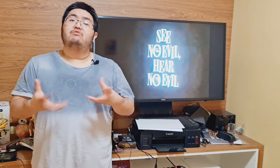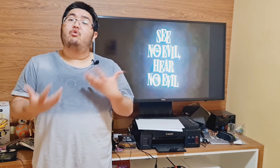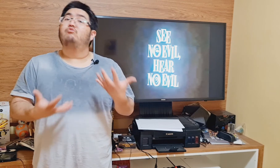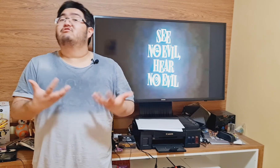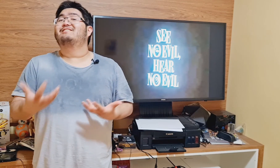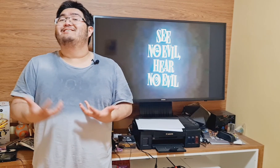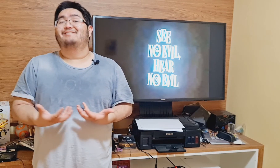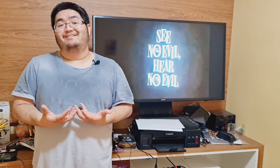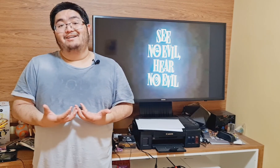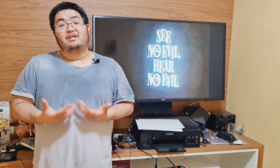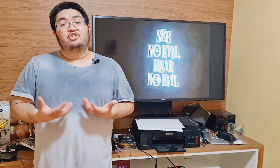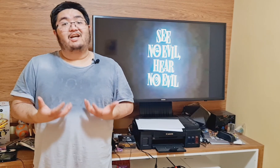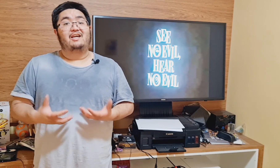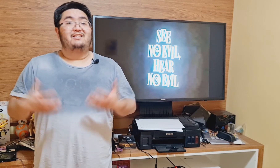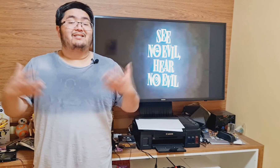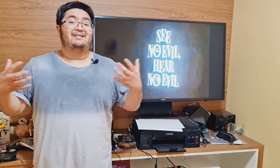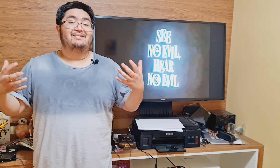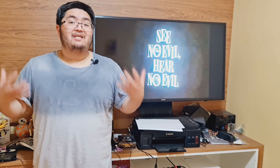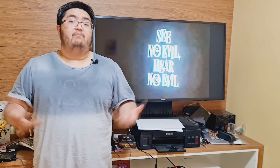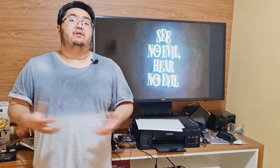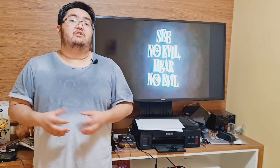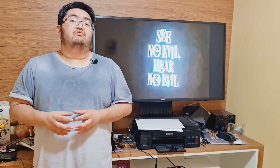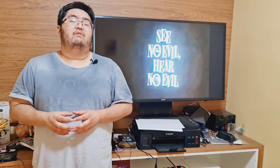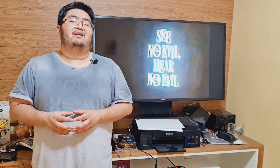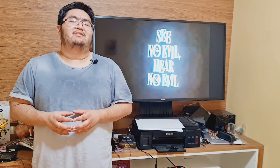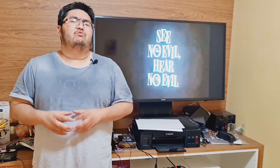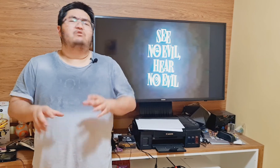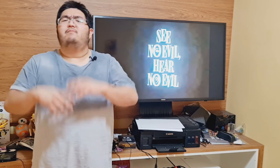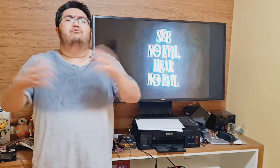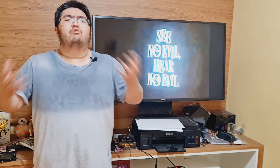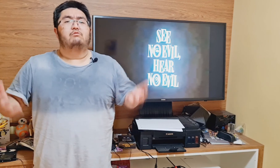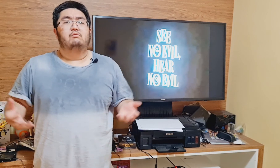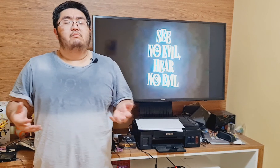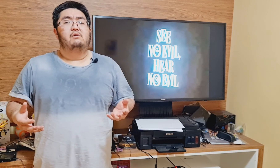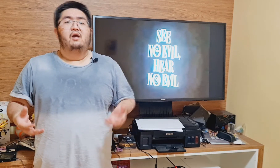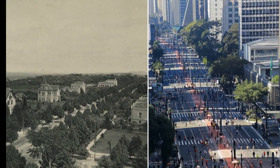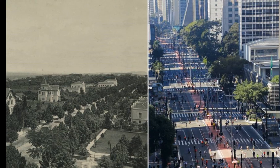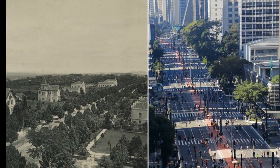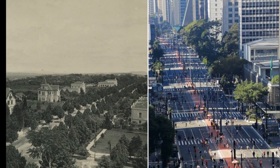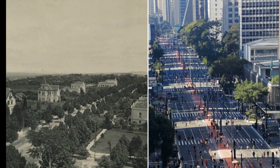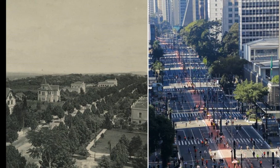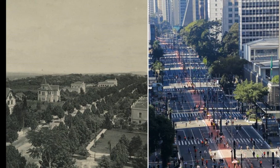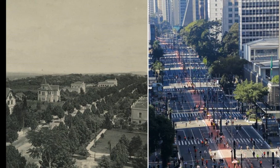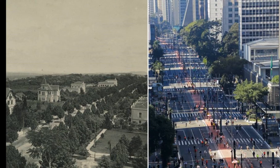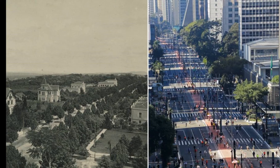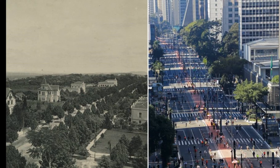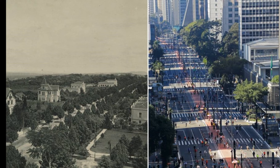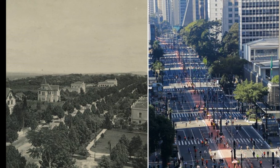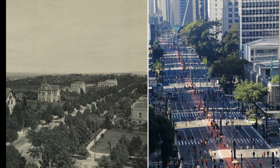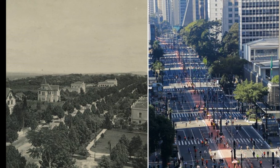inconstante, já que ela está sempre em transformação, o tempo todo. caso você tenha vivido ou visitado